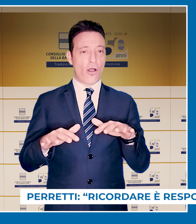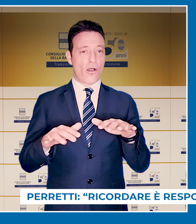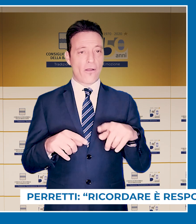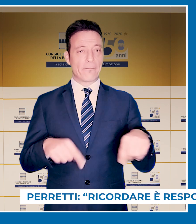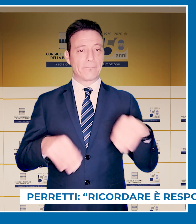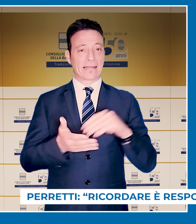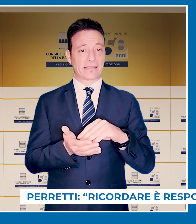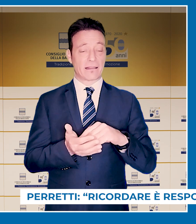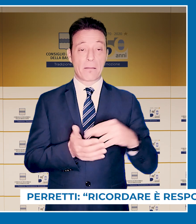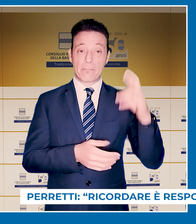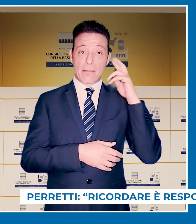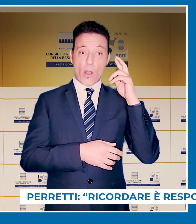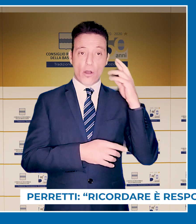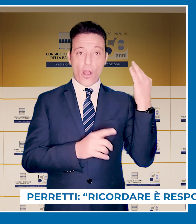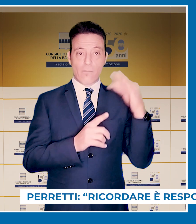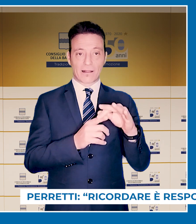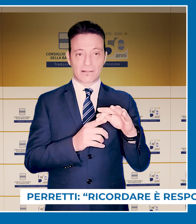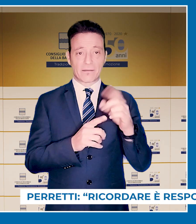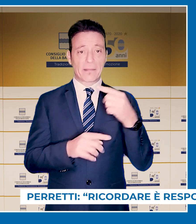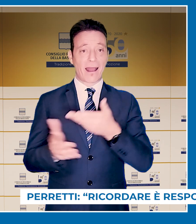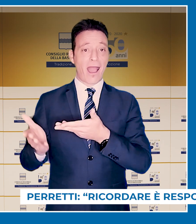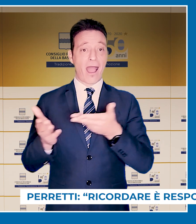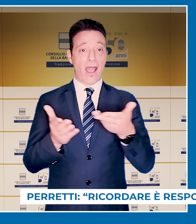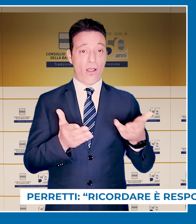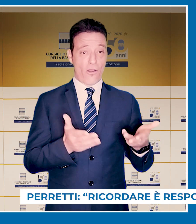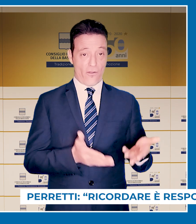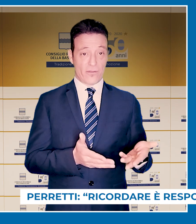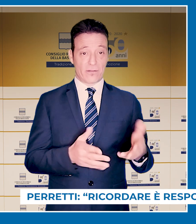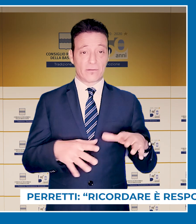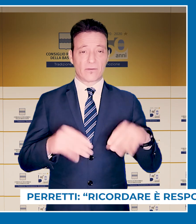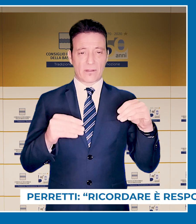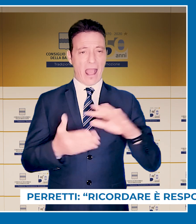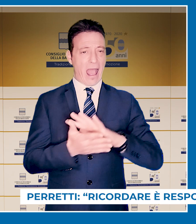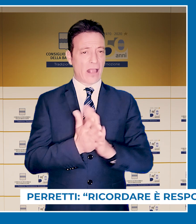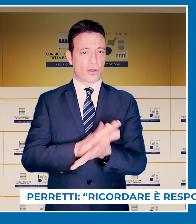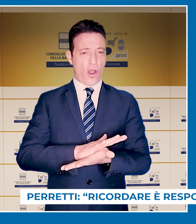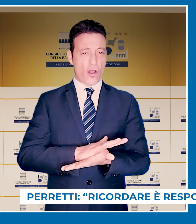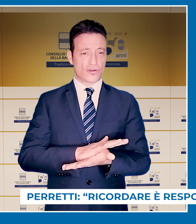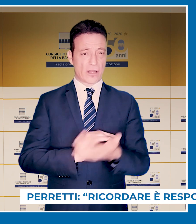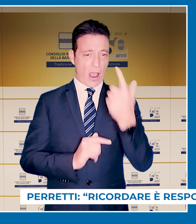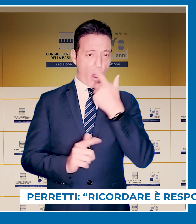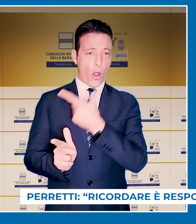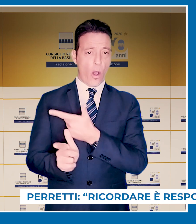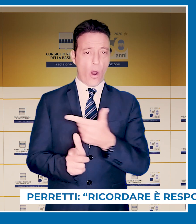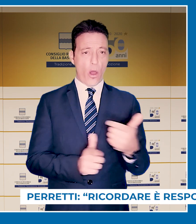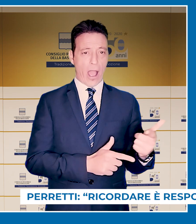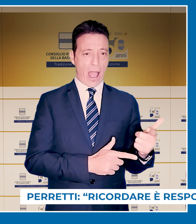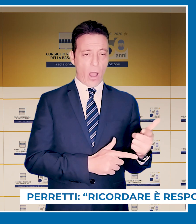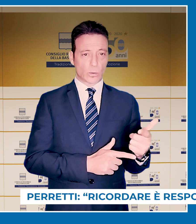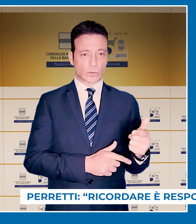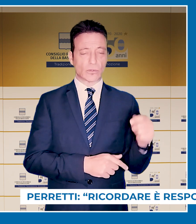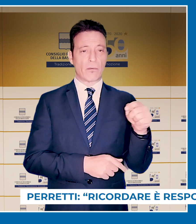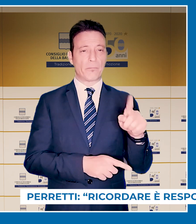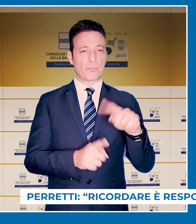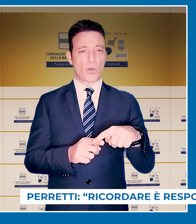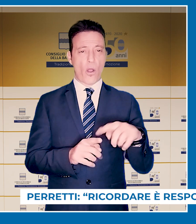'obiettivo di sciogliere le maglie della memoria per accogliere, partendo dagli atroci eventi dell'olocausto